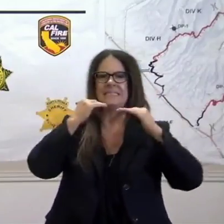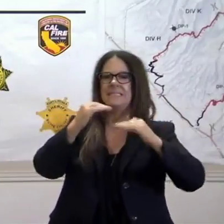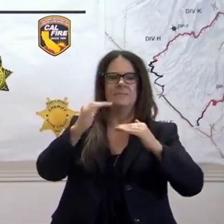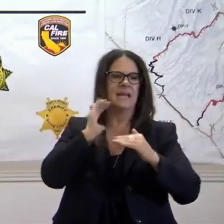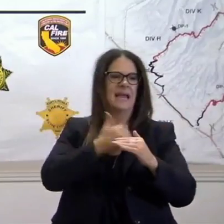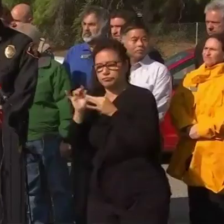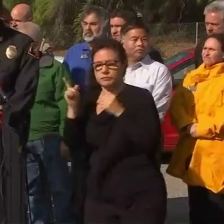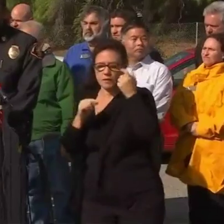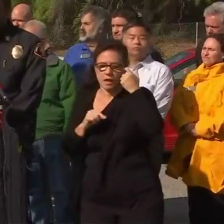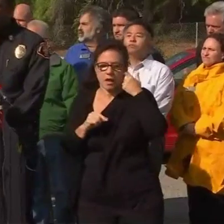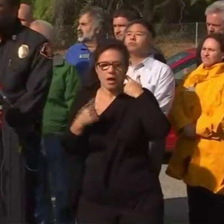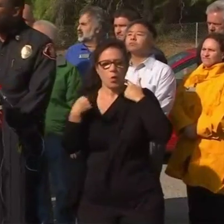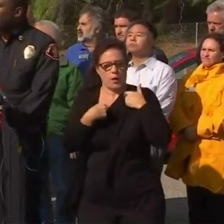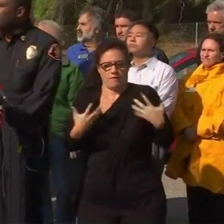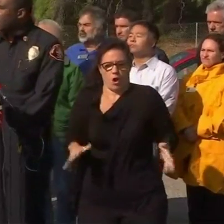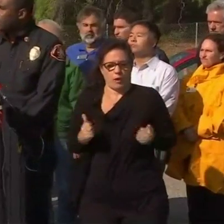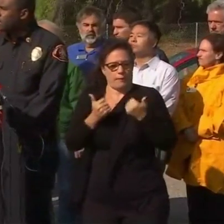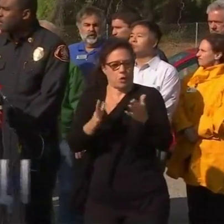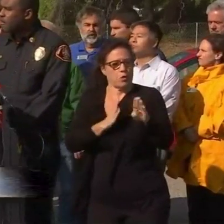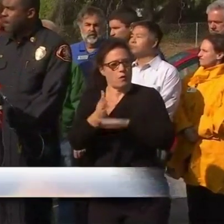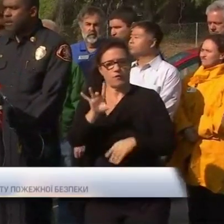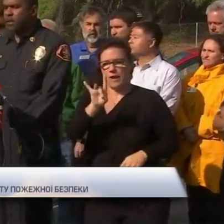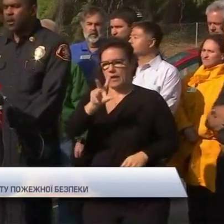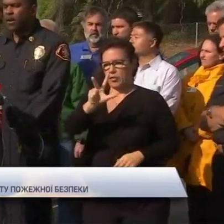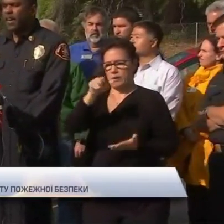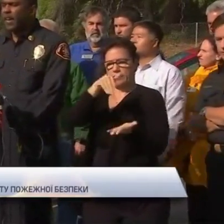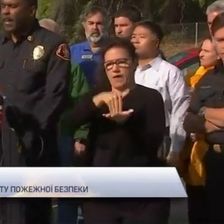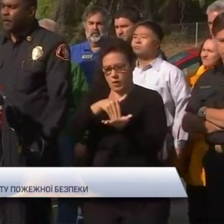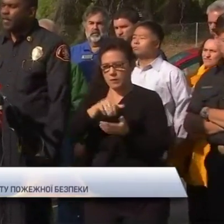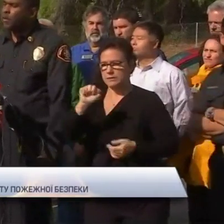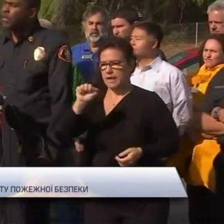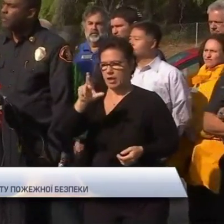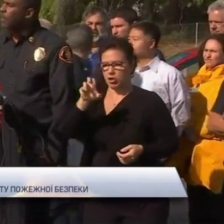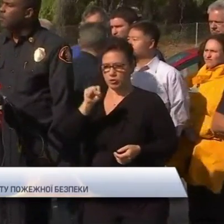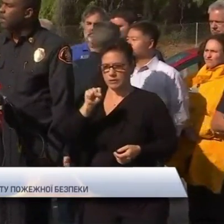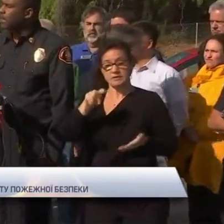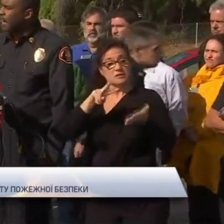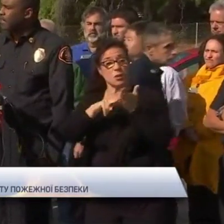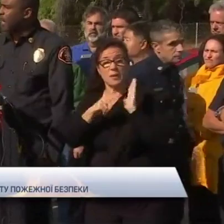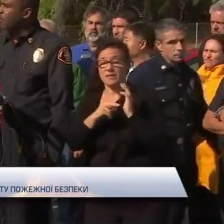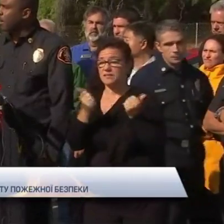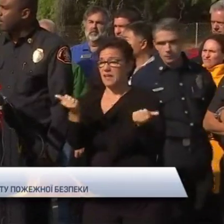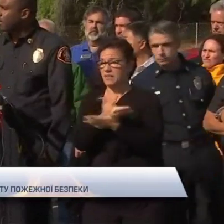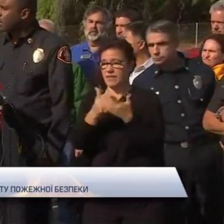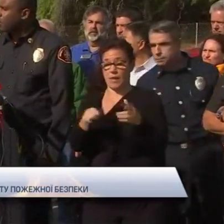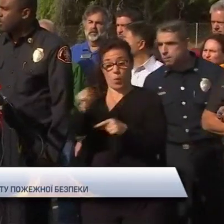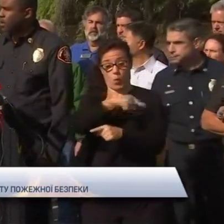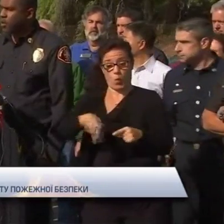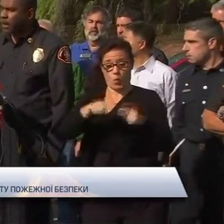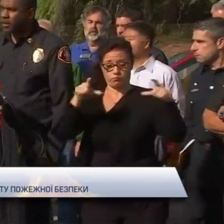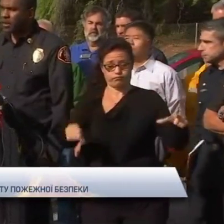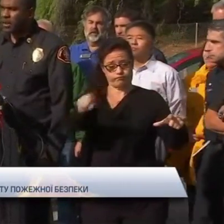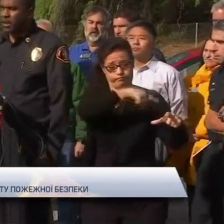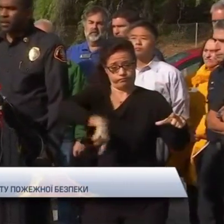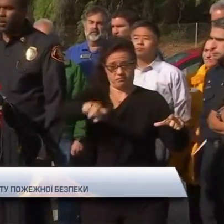літаків. Ми намагаємося контролювати вогонь, але зараз це майже неможливо. Наше завдання – евакуювати всіх місцевих